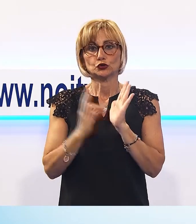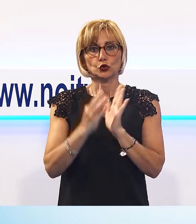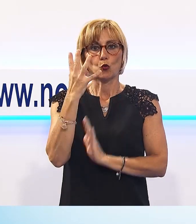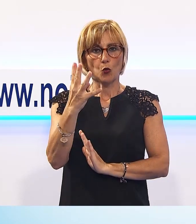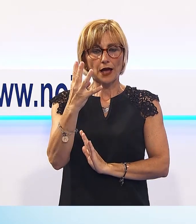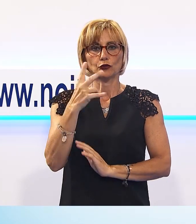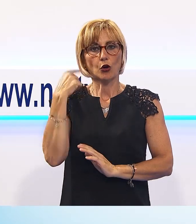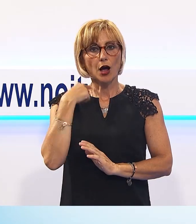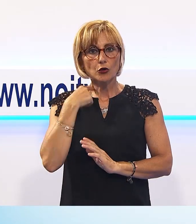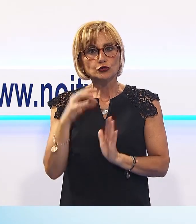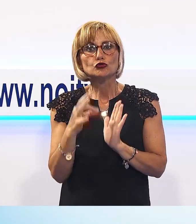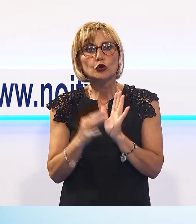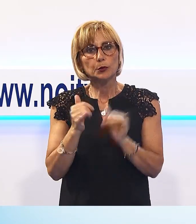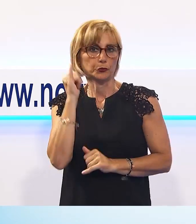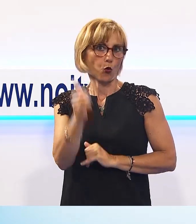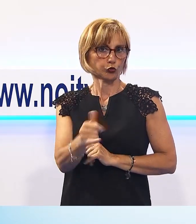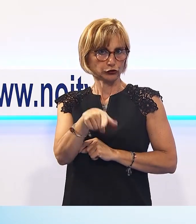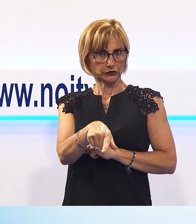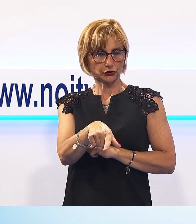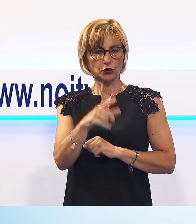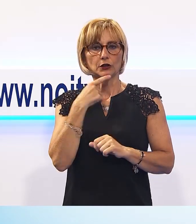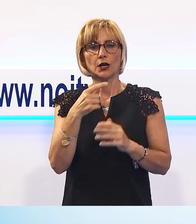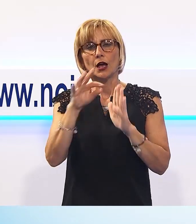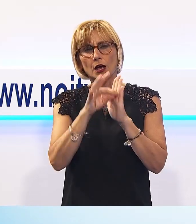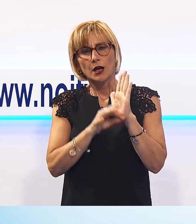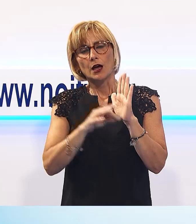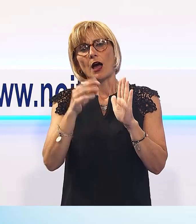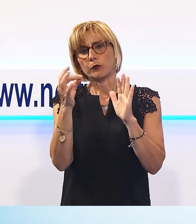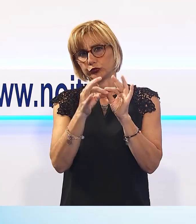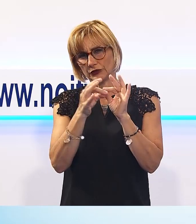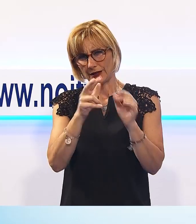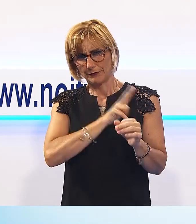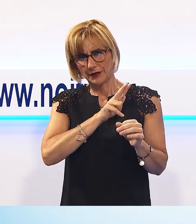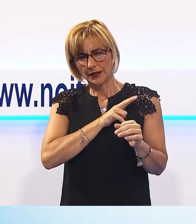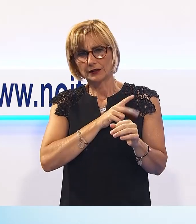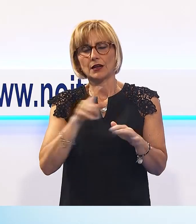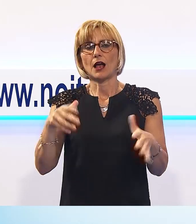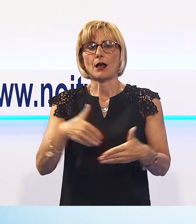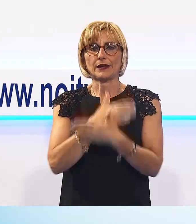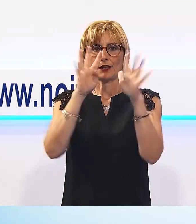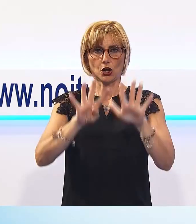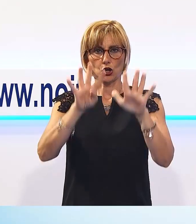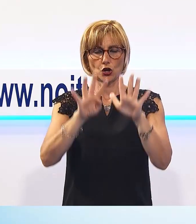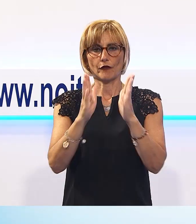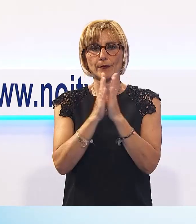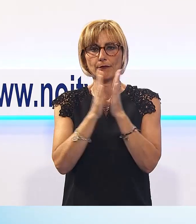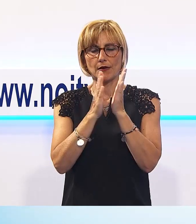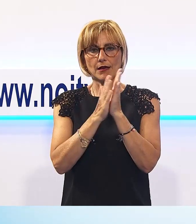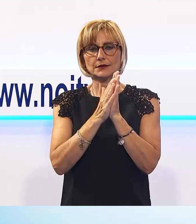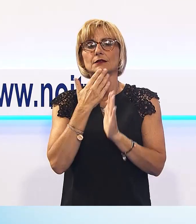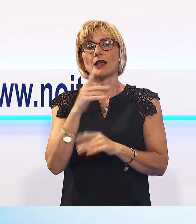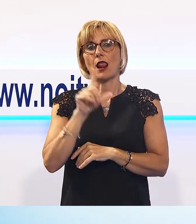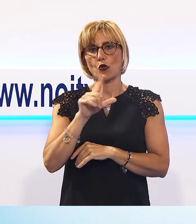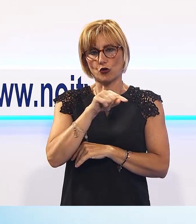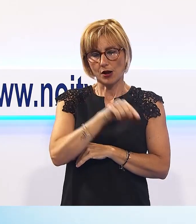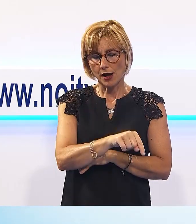'uccisione del sacerdote, è denso di appuntamenti. Si inizia a Lucca alle 9, nella chiesa di San Leonardo in Borghi, dove sarà celebrata la messa,